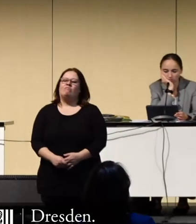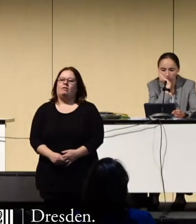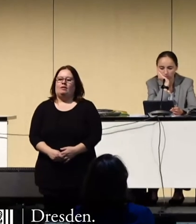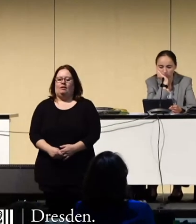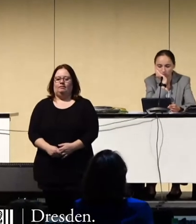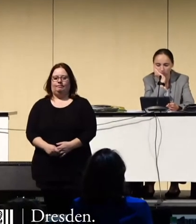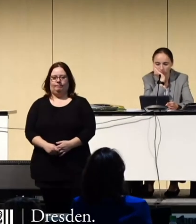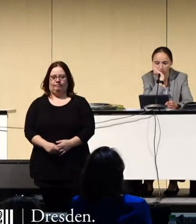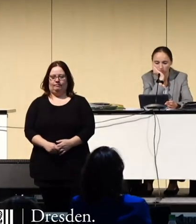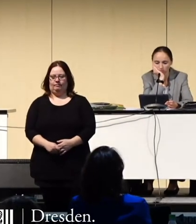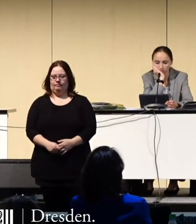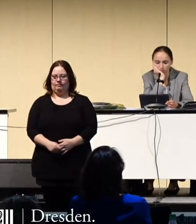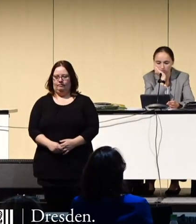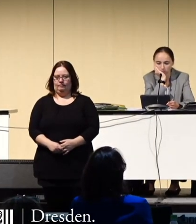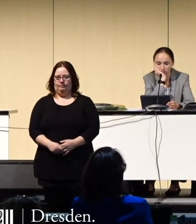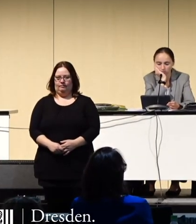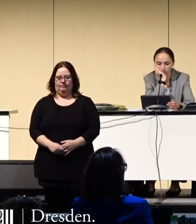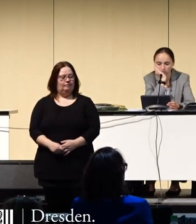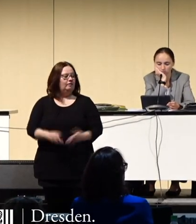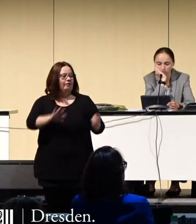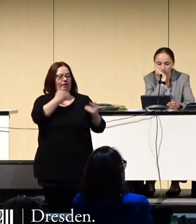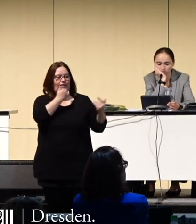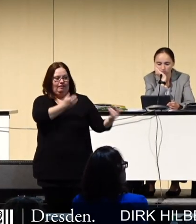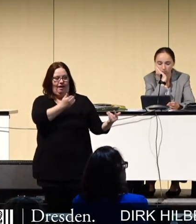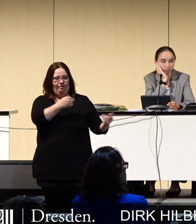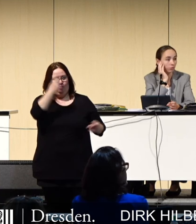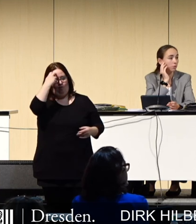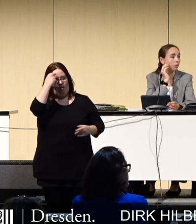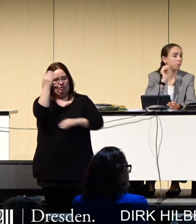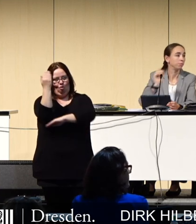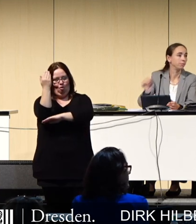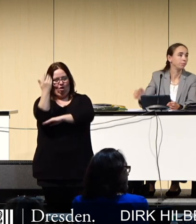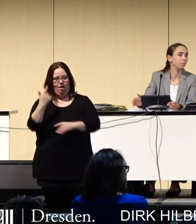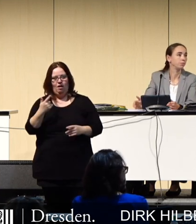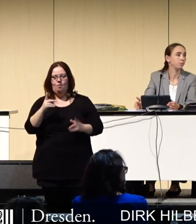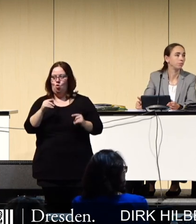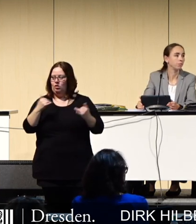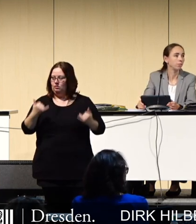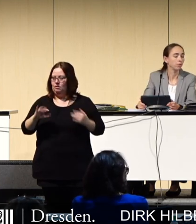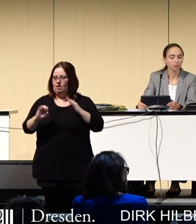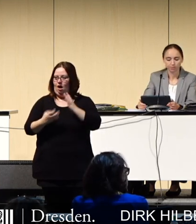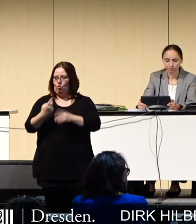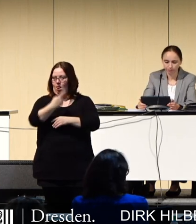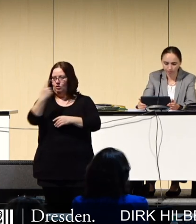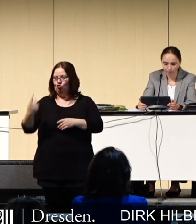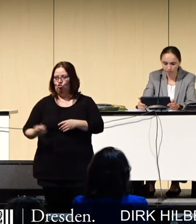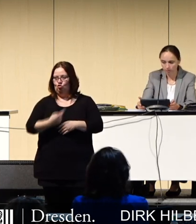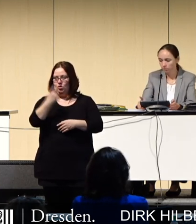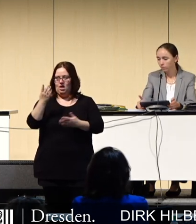Vielen Dank, Herr Dr. Radeke, für Ihren Beitrag. Damit wäre die aktuelle Stunde